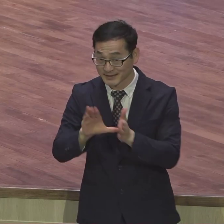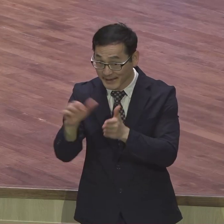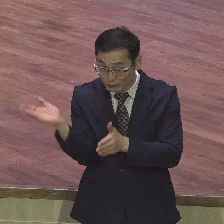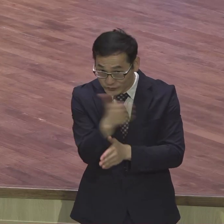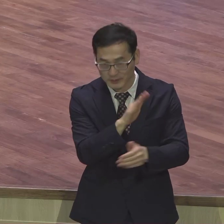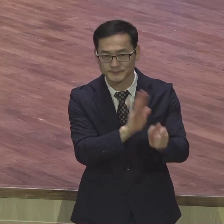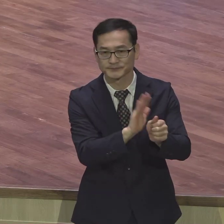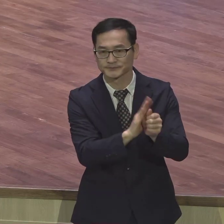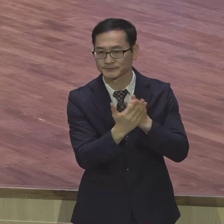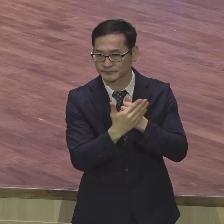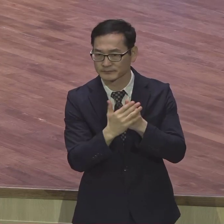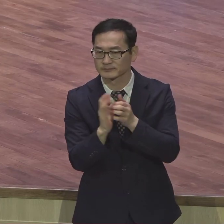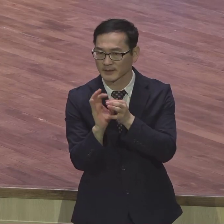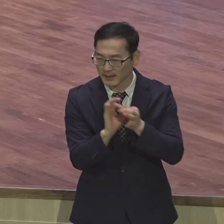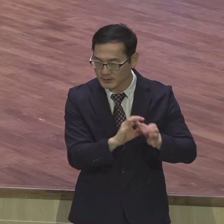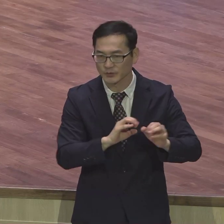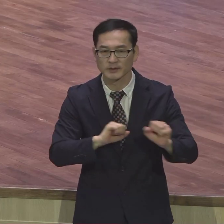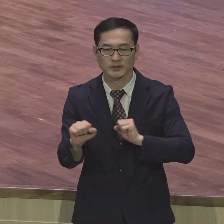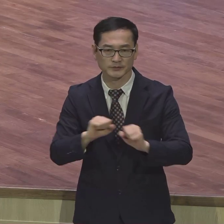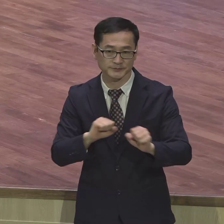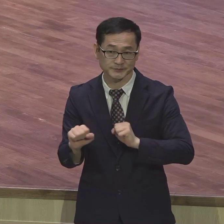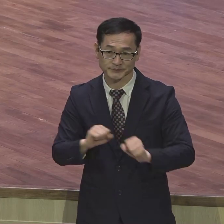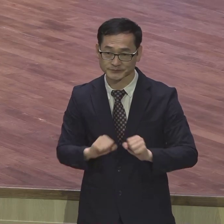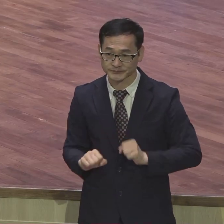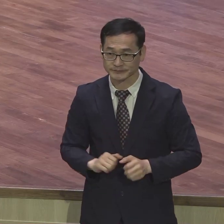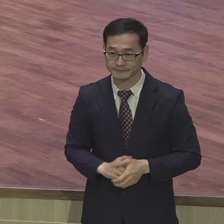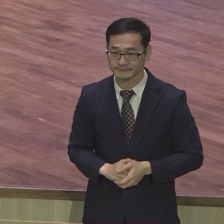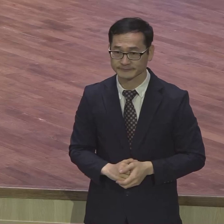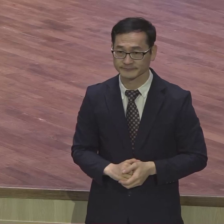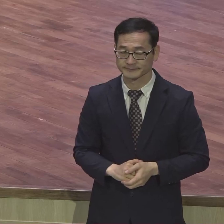성교를 하는데 그야말로 올인했습니다.